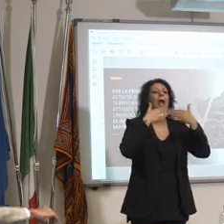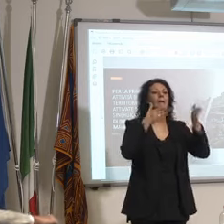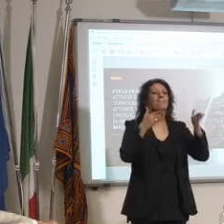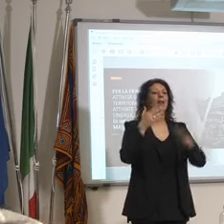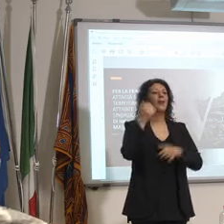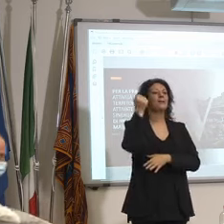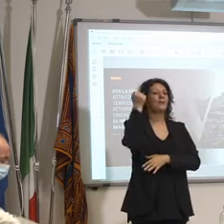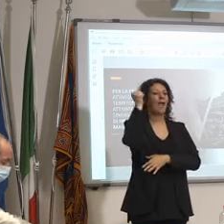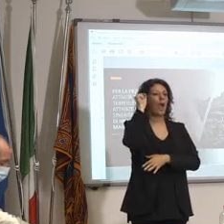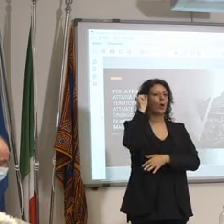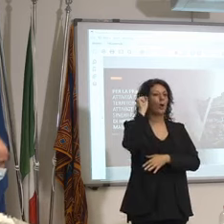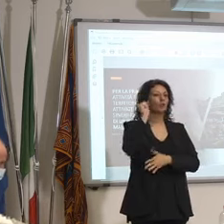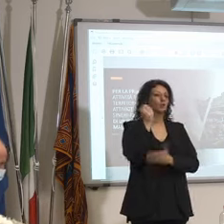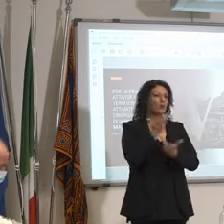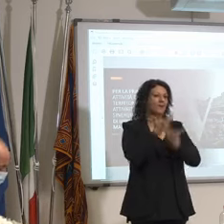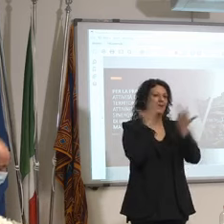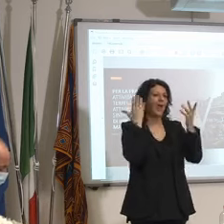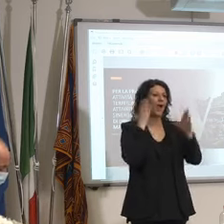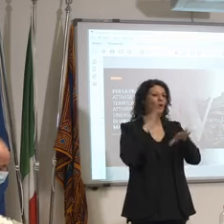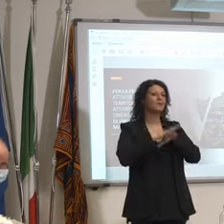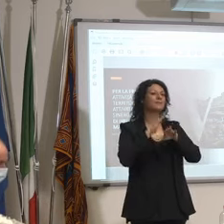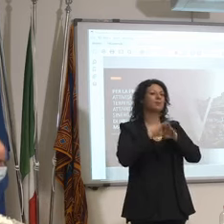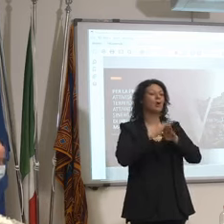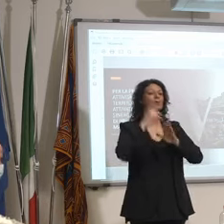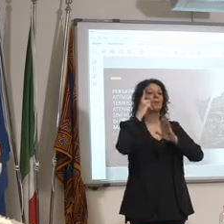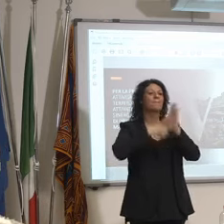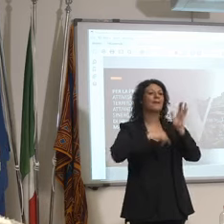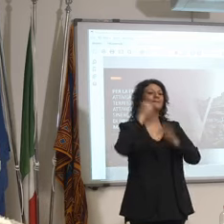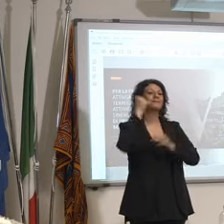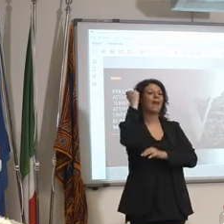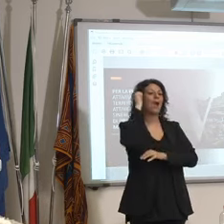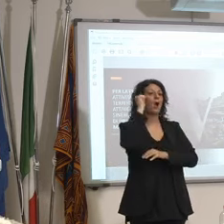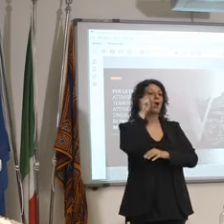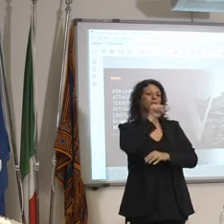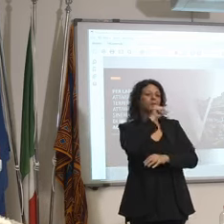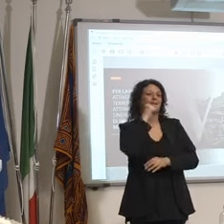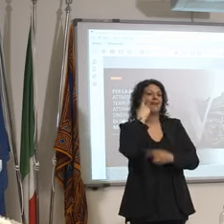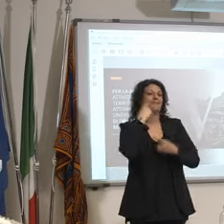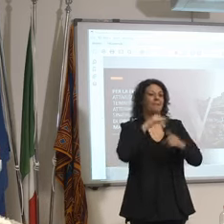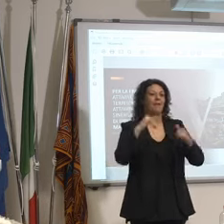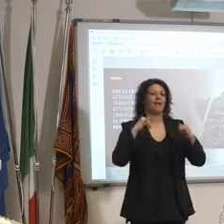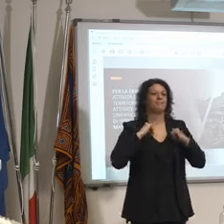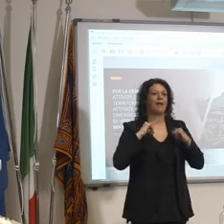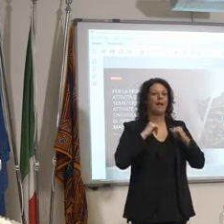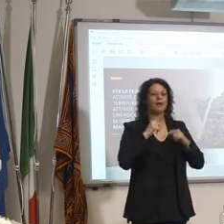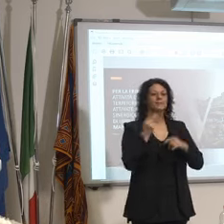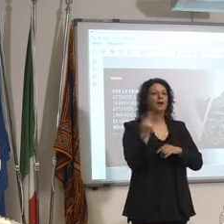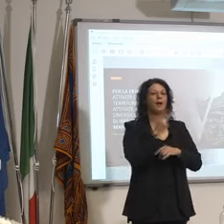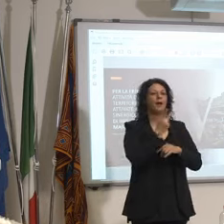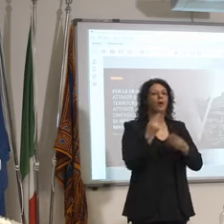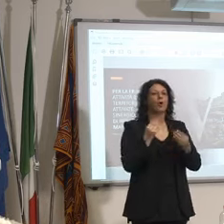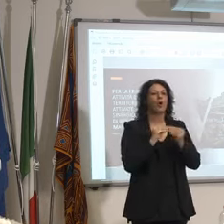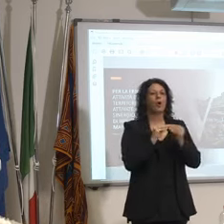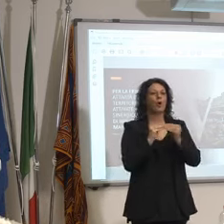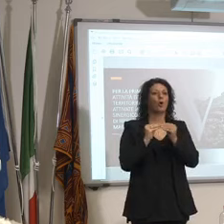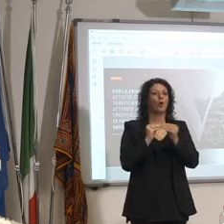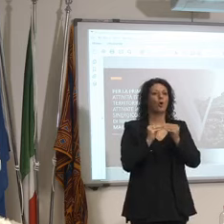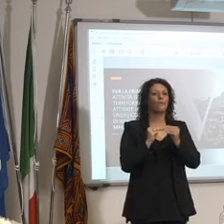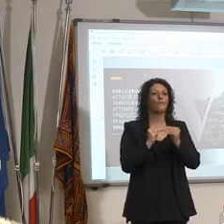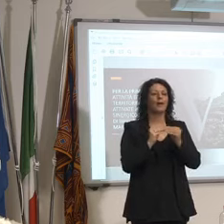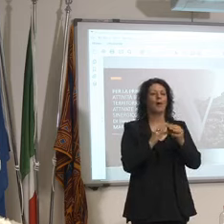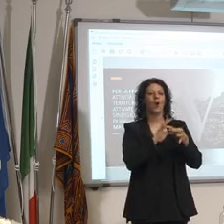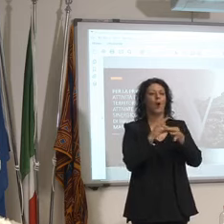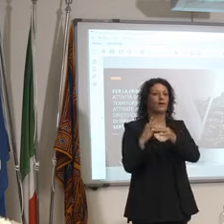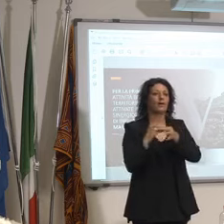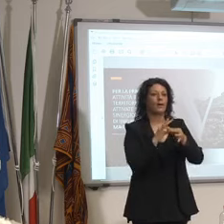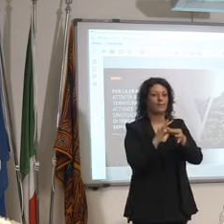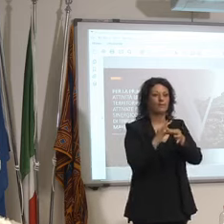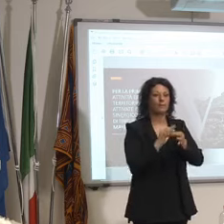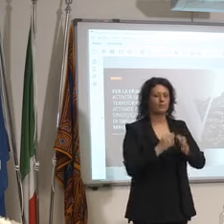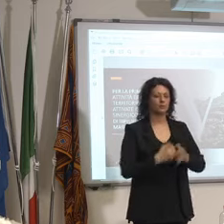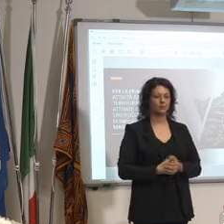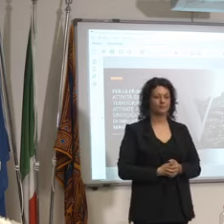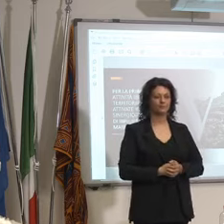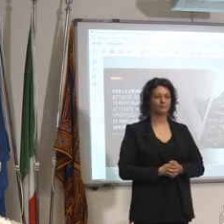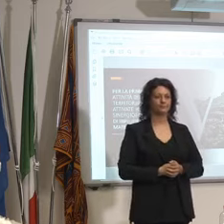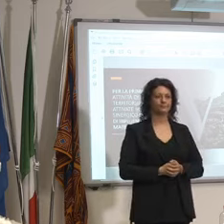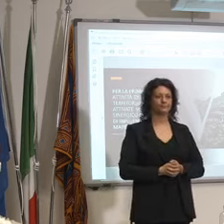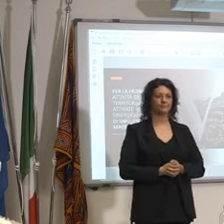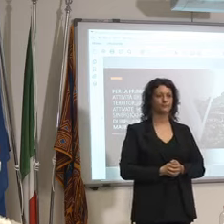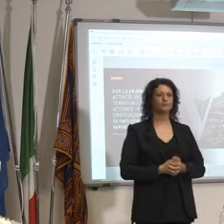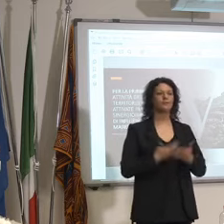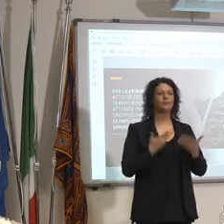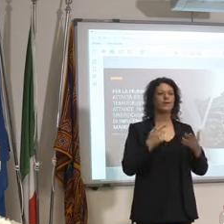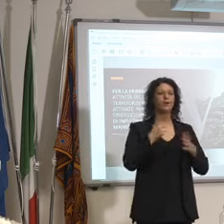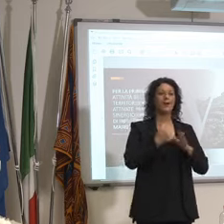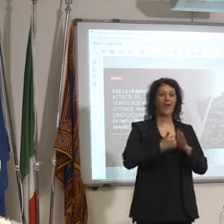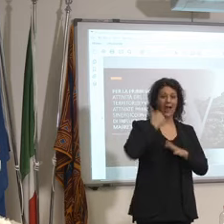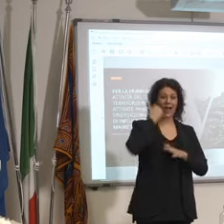incastra questa cosa allora guarda dalle indagini che abbiamo fatto noi che ci sono servite anche per la campagna social quest'anno